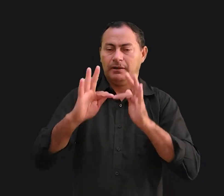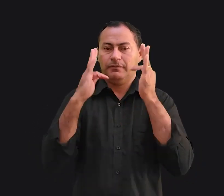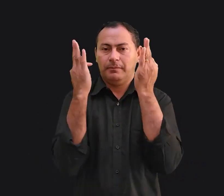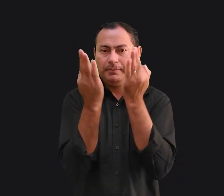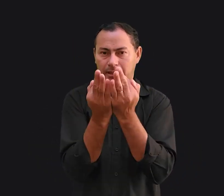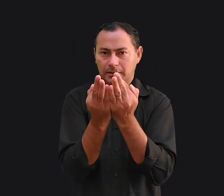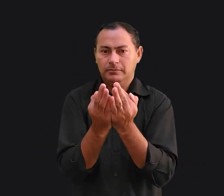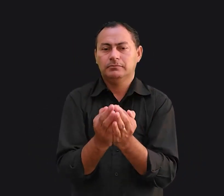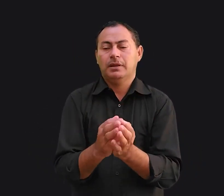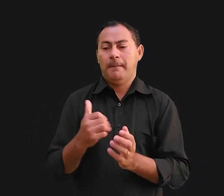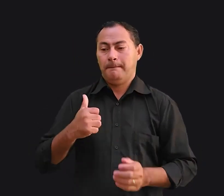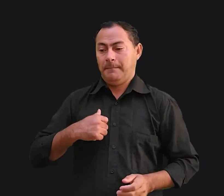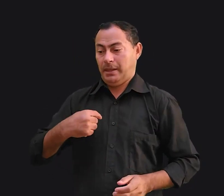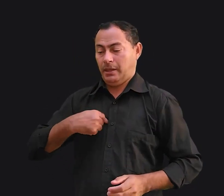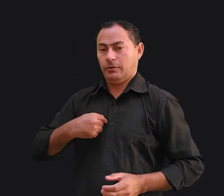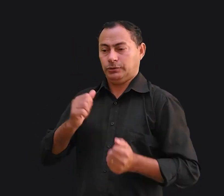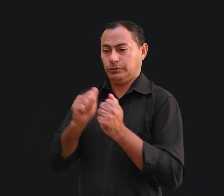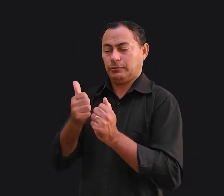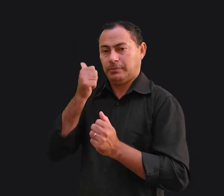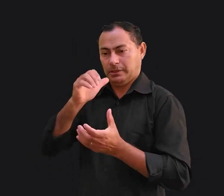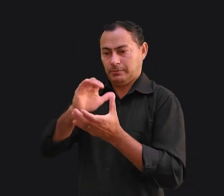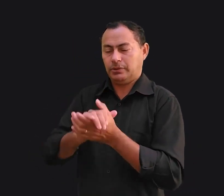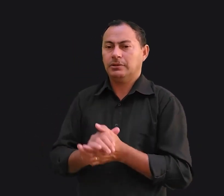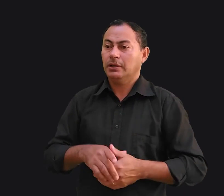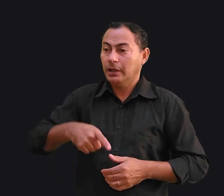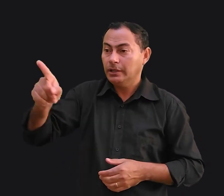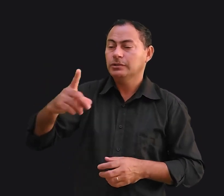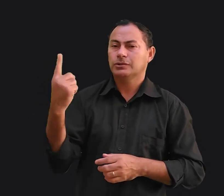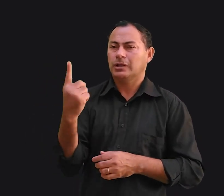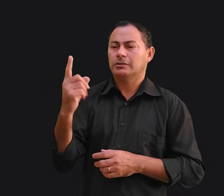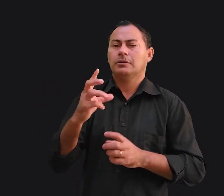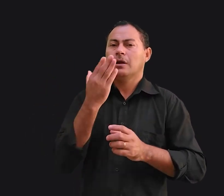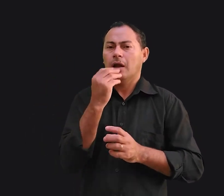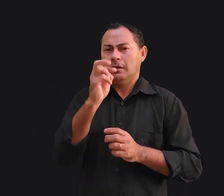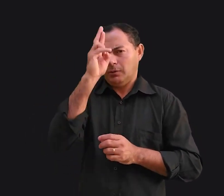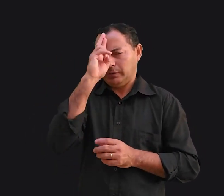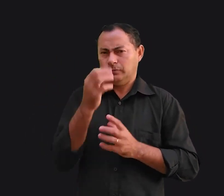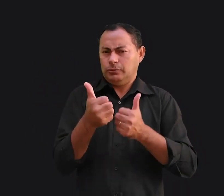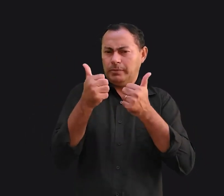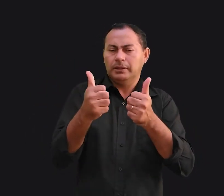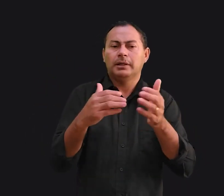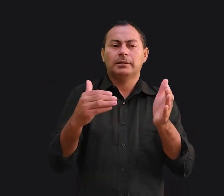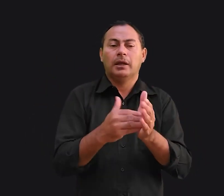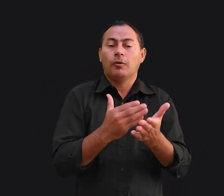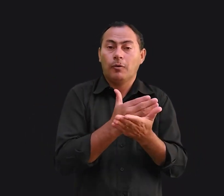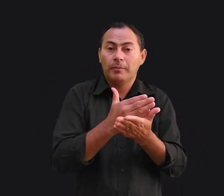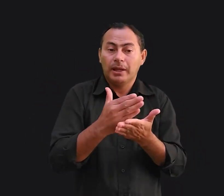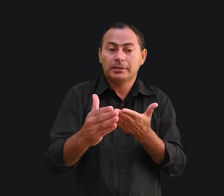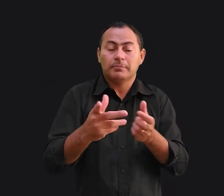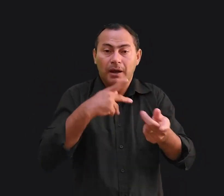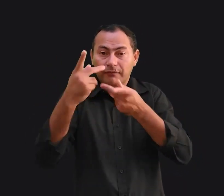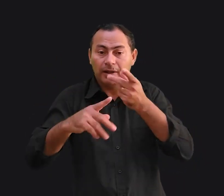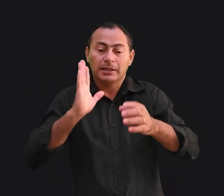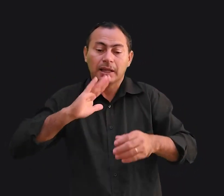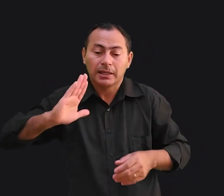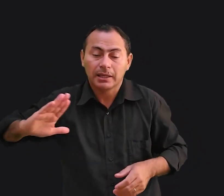família. Minha esposa e eu costumávamos sair sozinhos para jantar e tudo ia muito bem, até que começávamos a falar das crianças